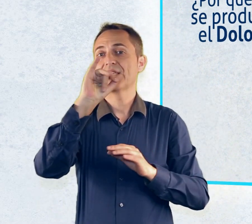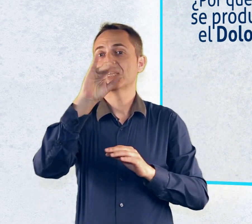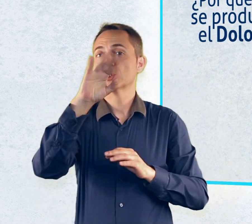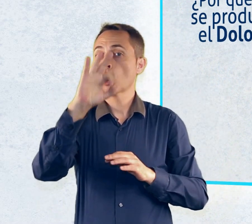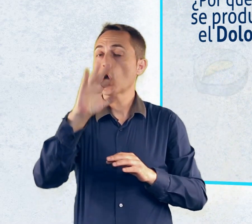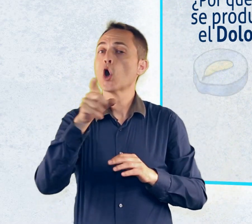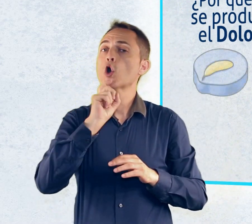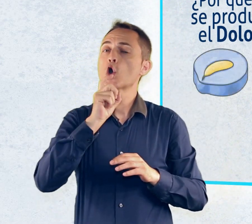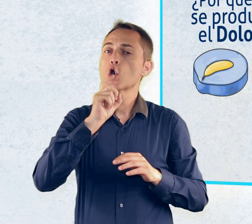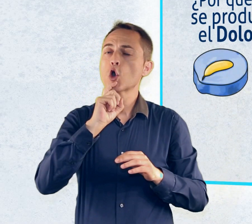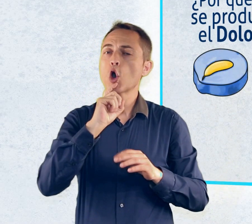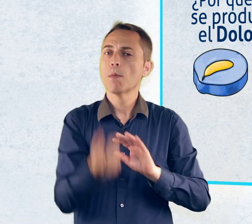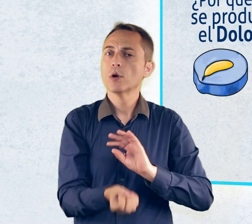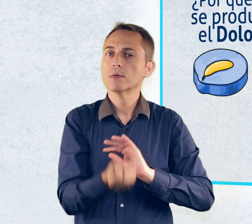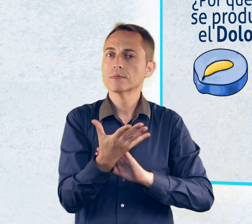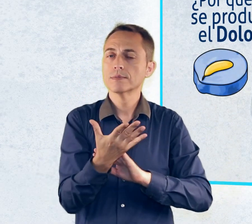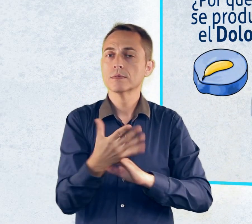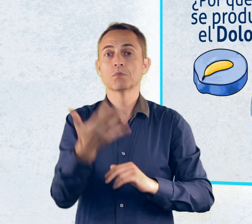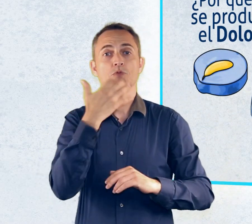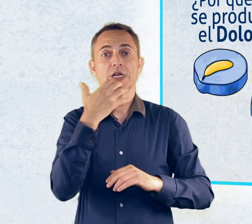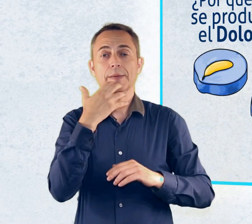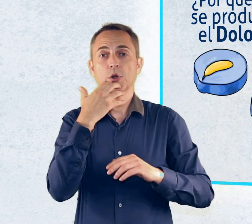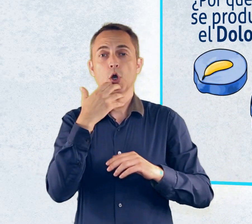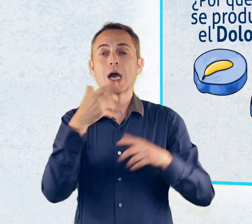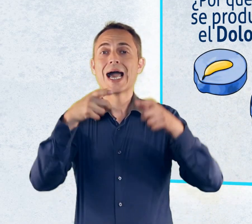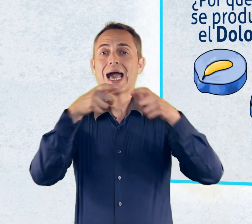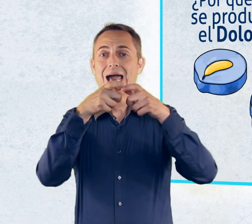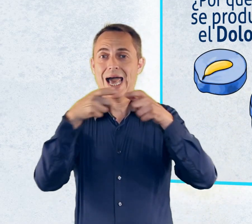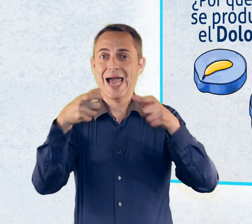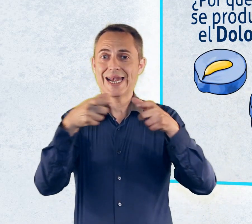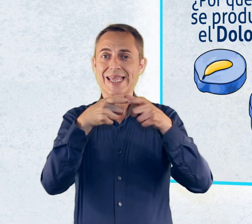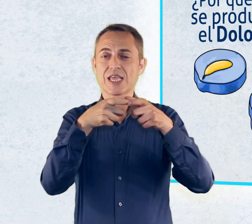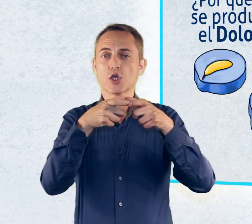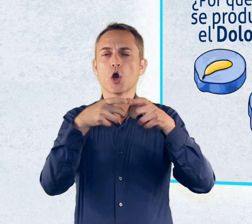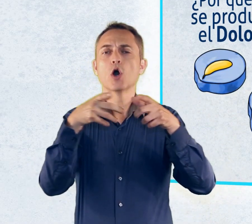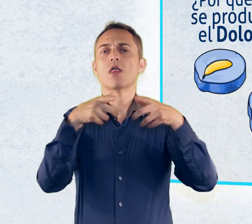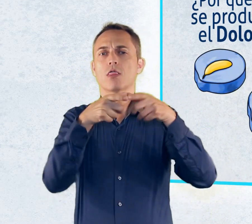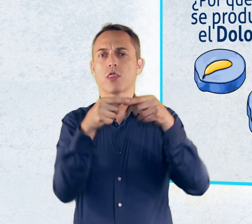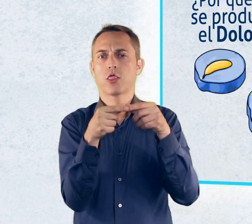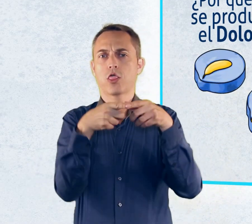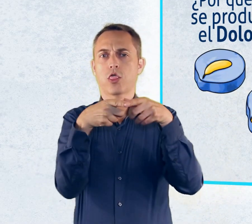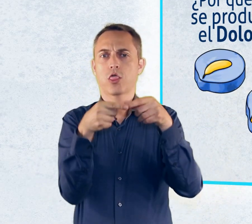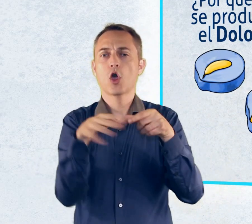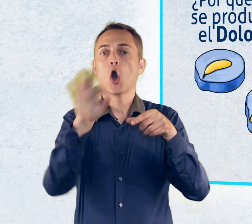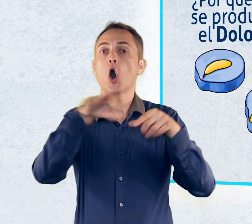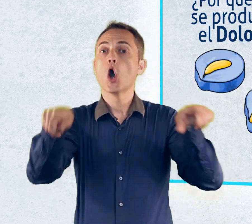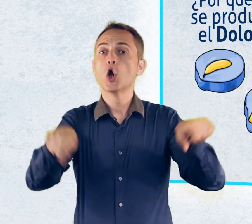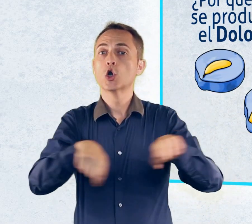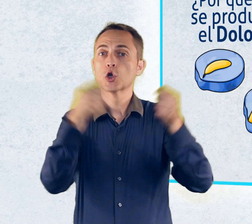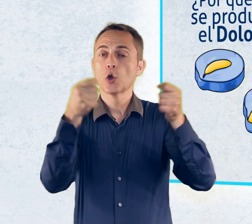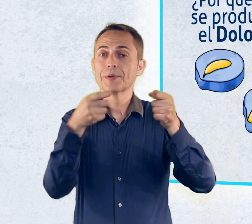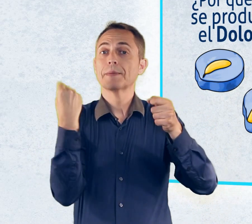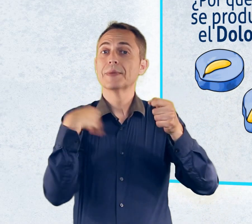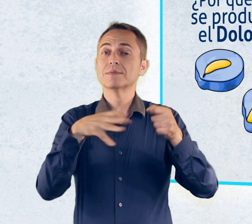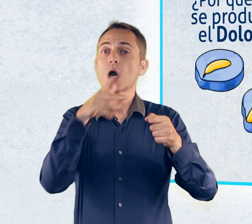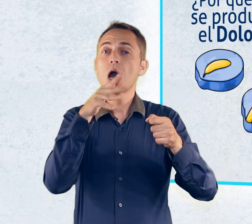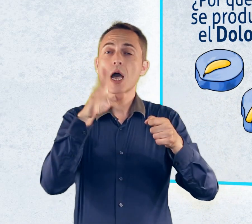Cuando este anillo pierde su forma o se decarra por alguna razón, el contenido interior del disco, es decir,